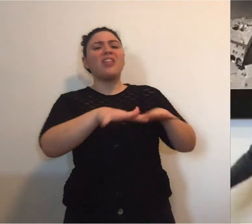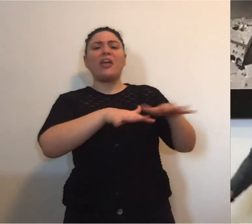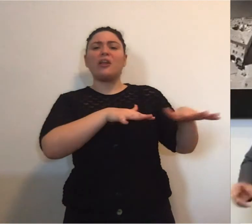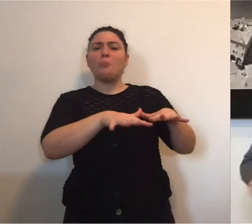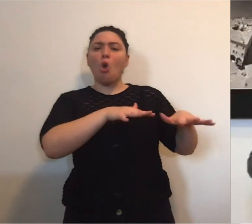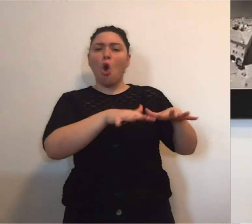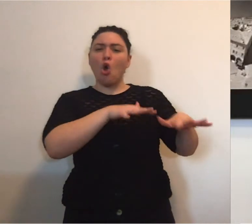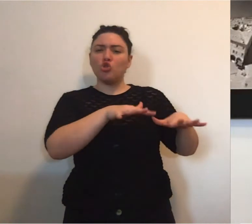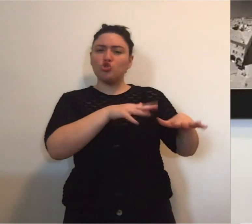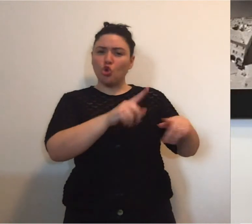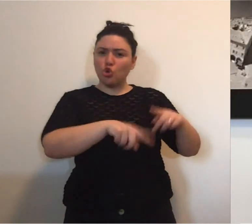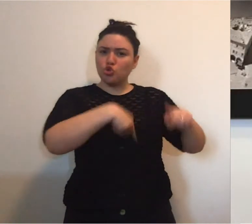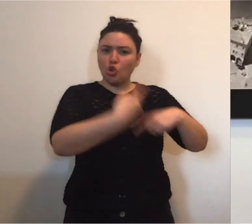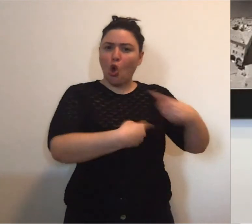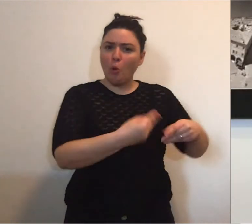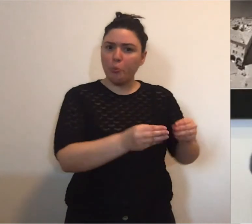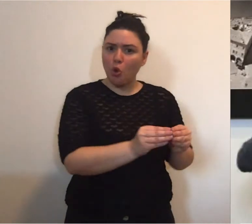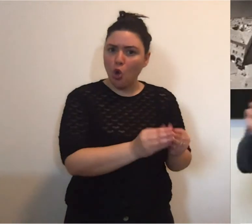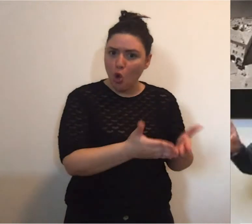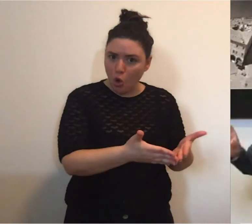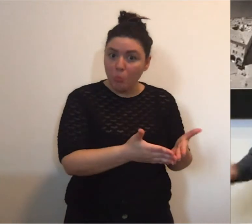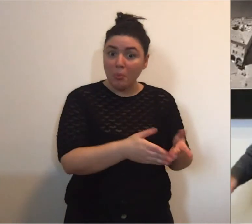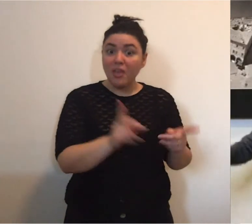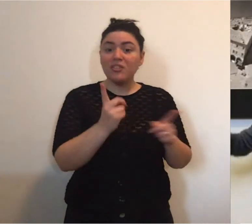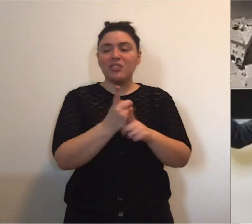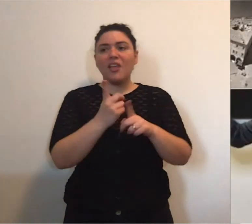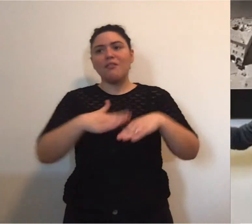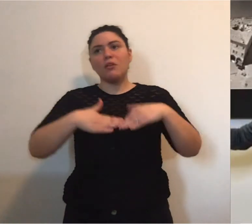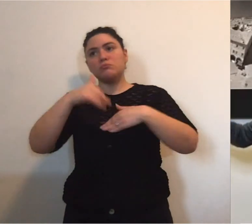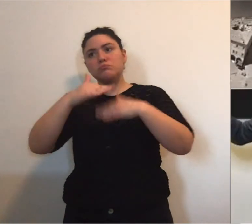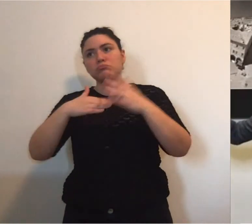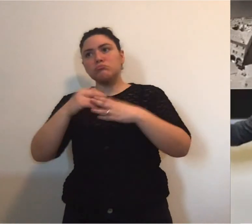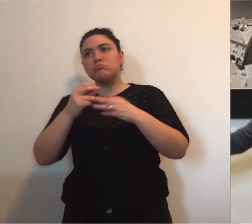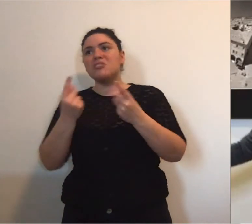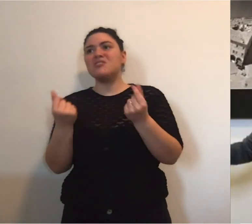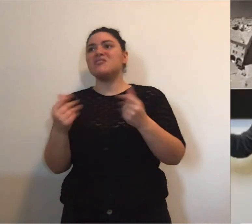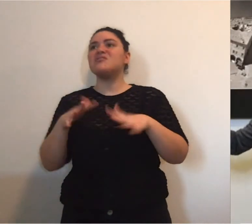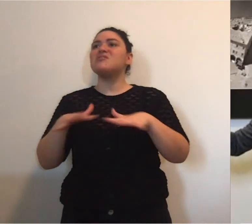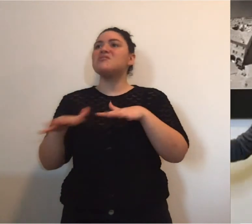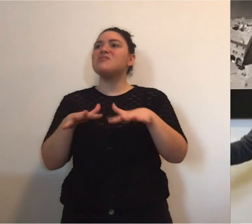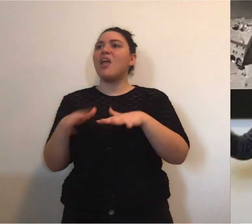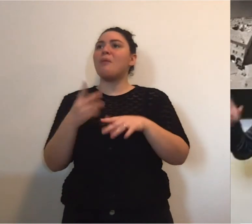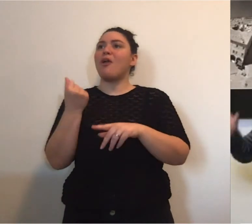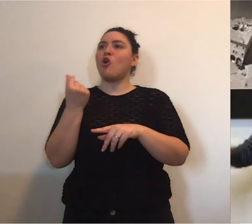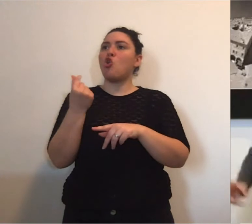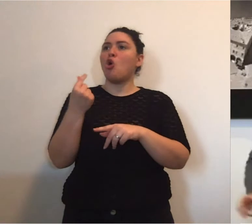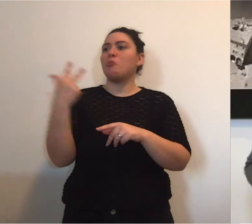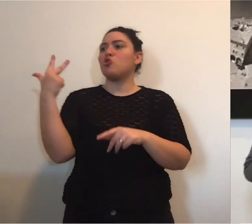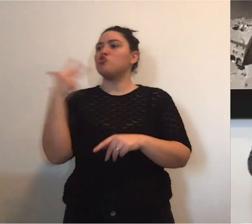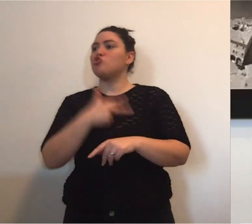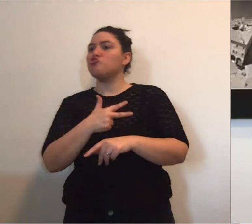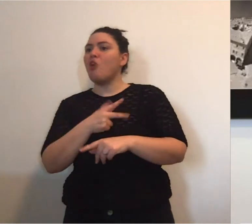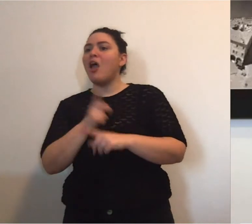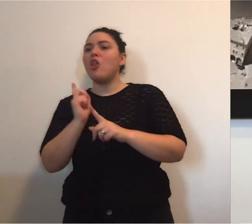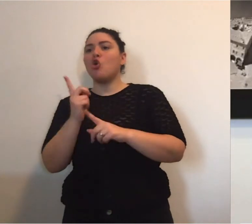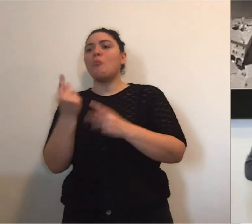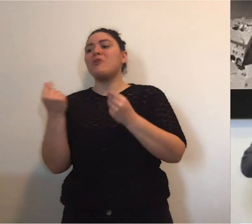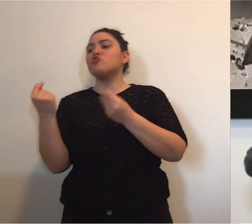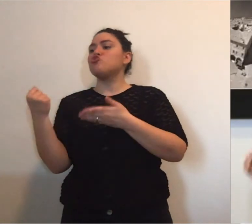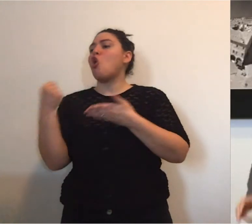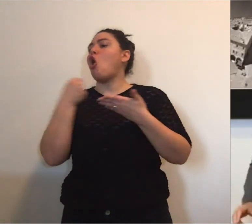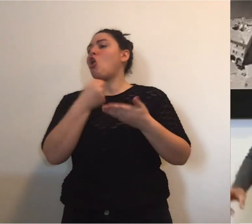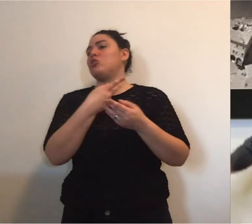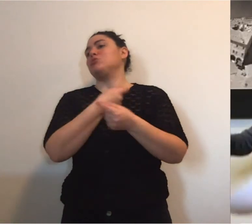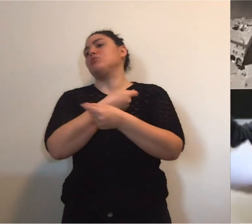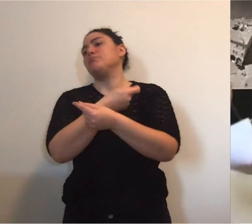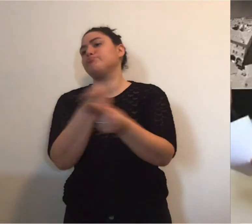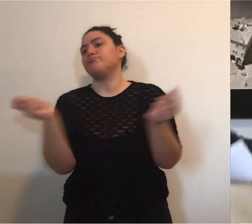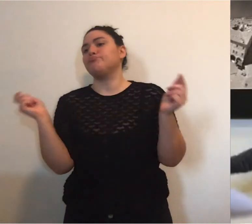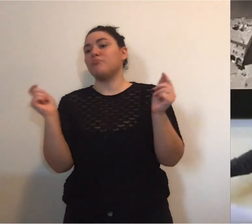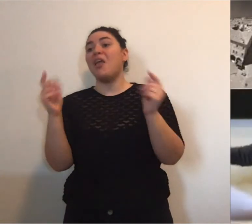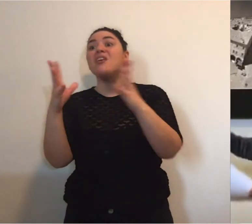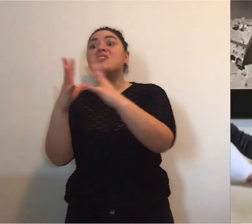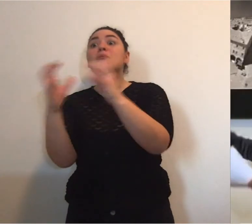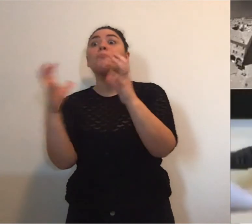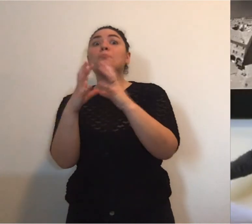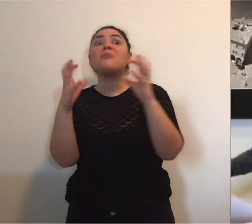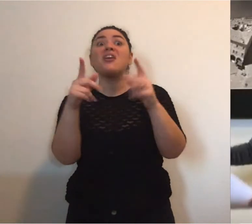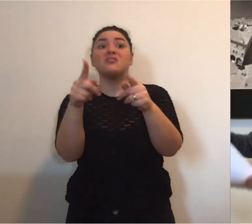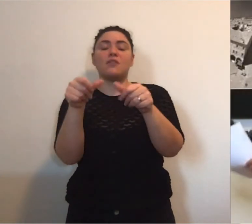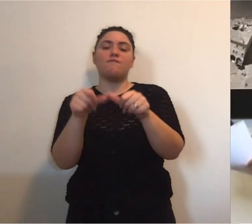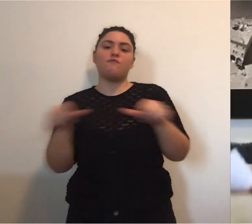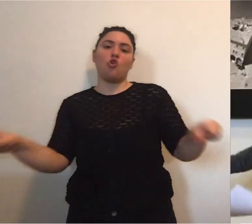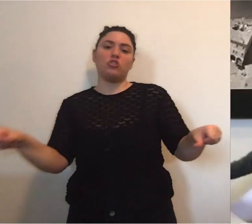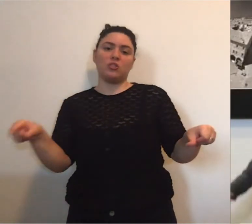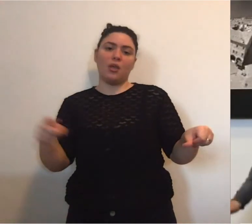dobbiamo ricostruire, come si è ricostruito qua dopo il sisma dovremmo ricostruire un sistema economico e sociale che